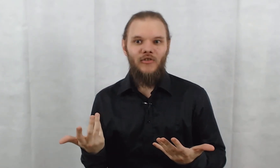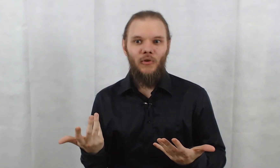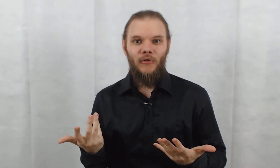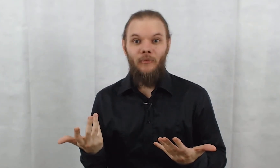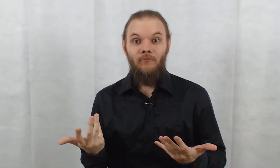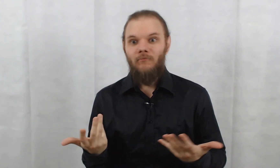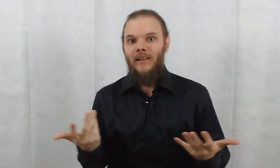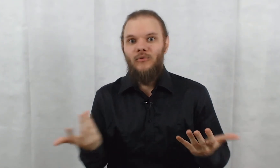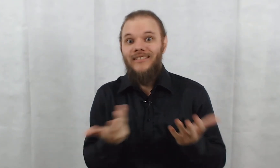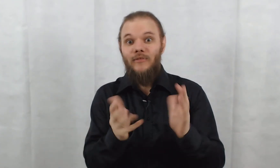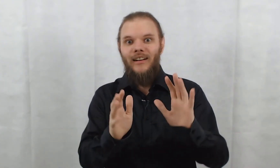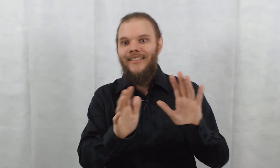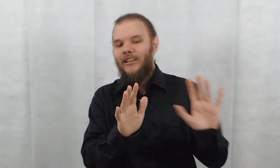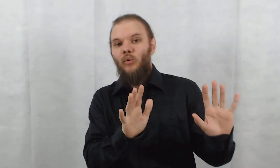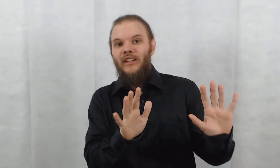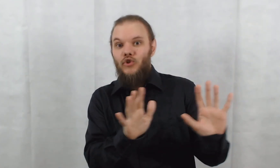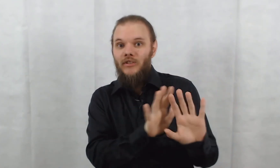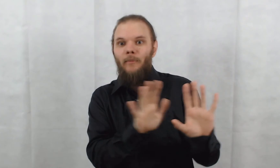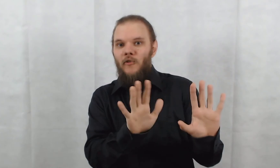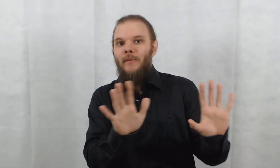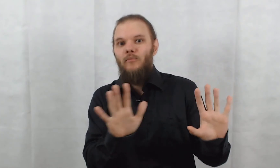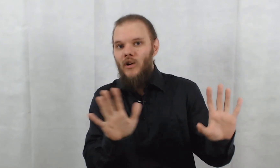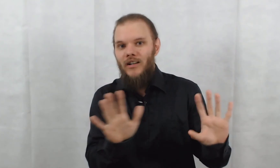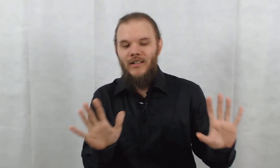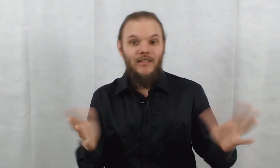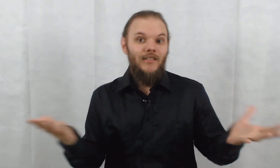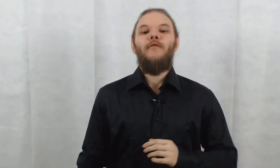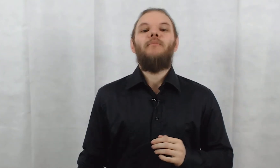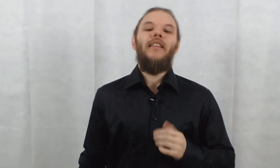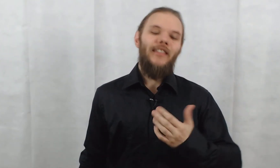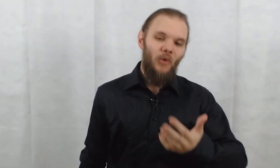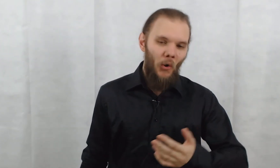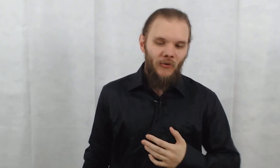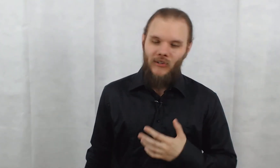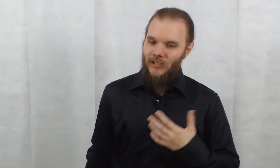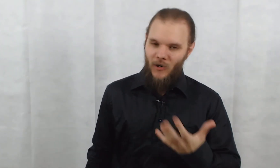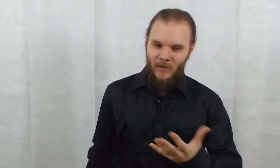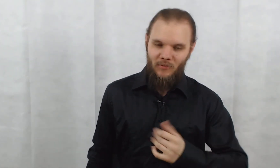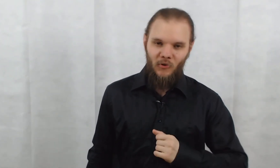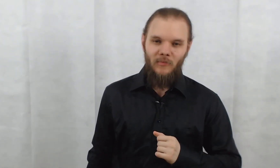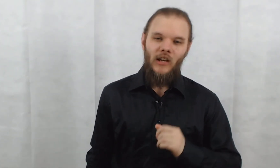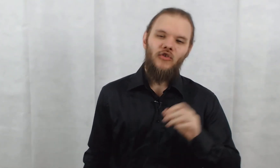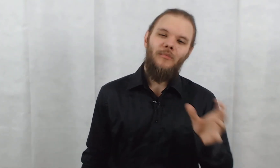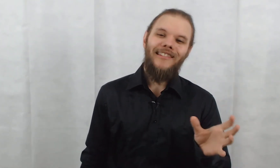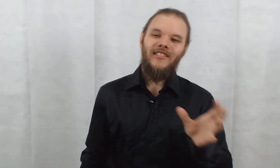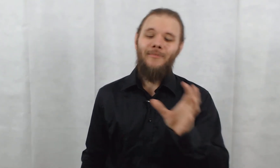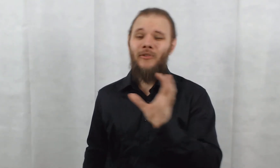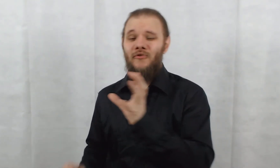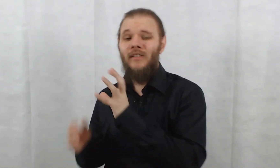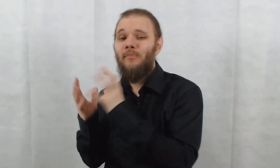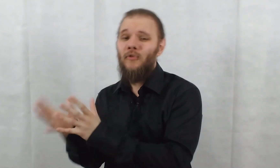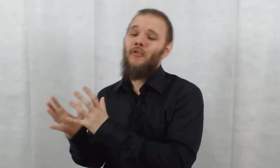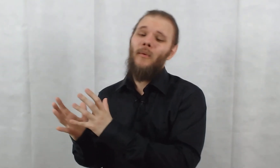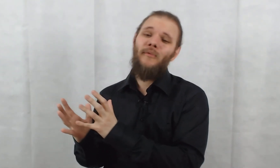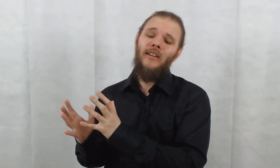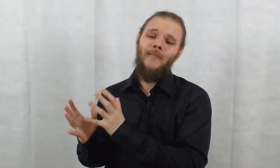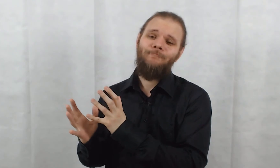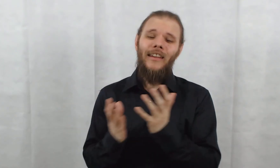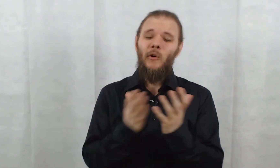chose, tu dis « voilà, c'est contagieux, tu n'approches pas de moi ». Mais sinon, c'est quand même plutôt bien. Je suis mitigé parce que je voulais plus de Swamp Thing. Et au